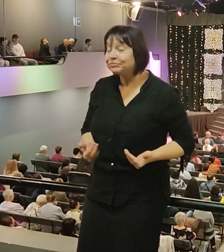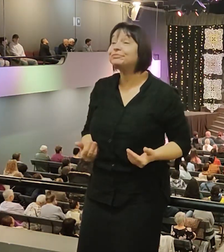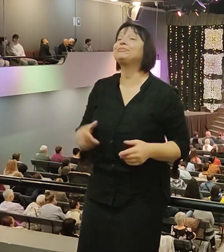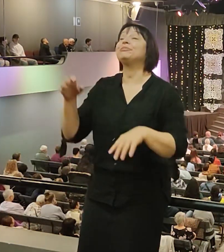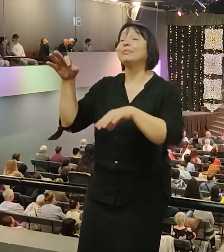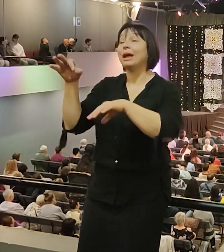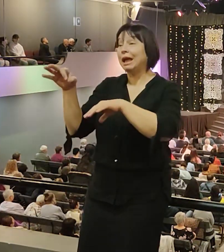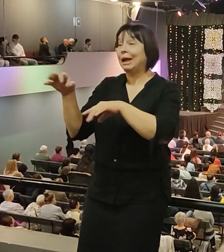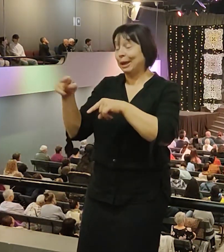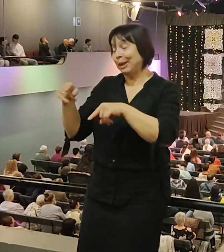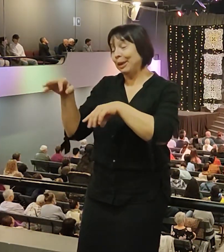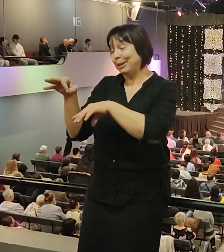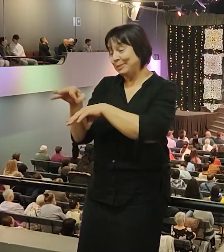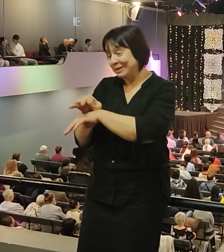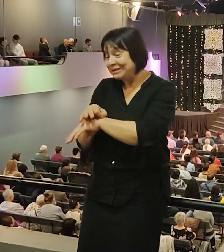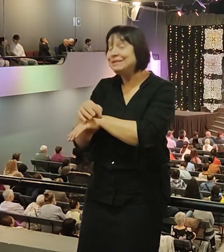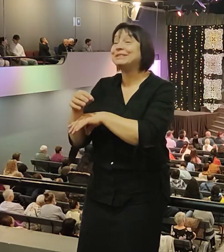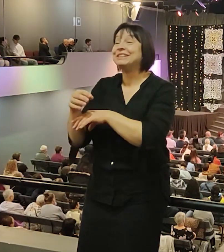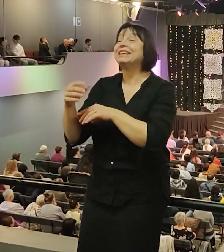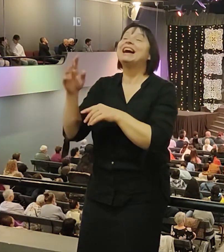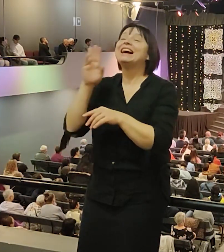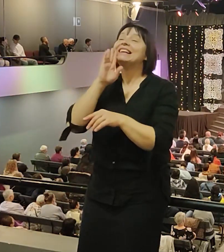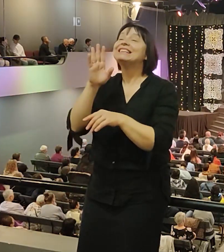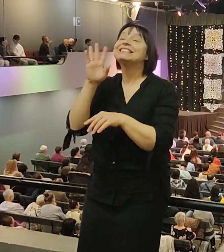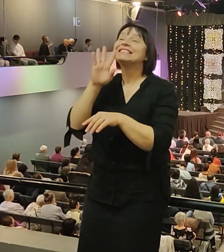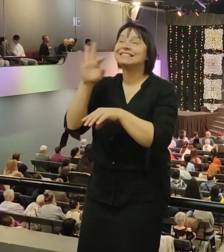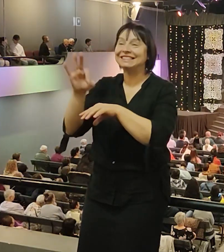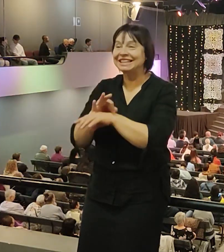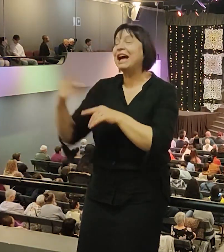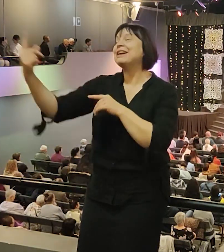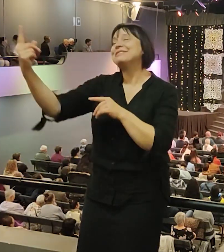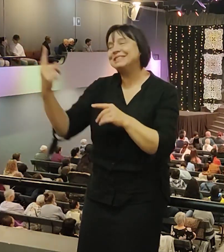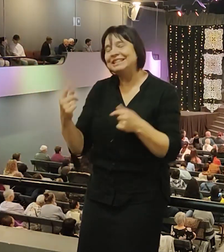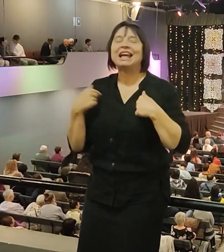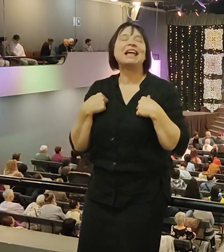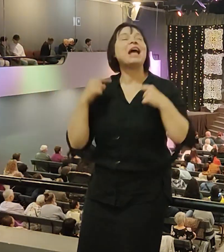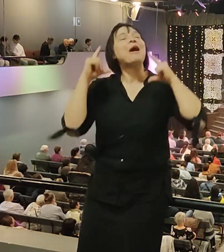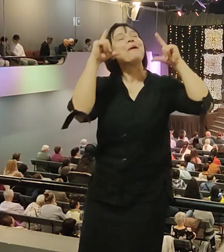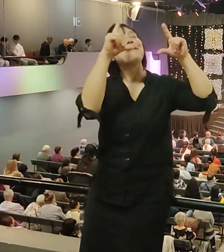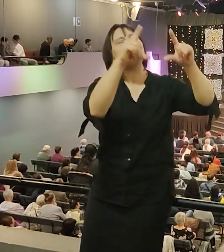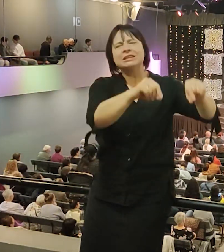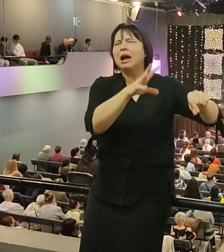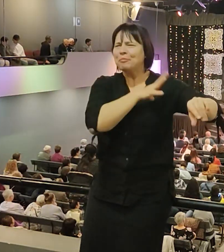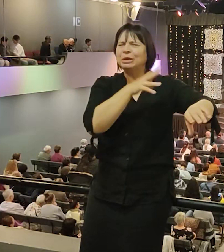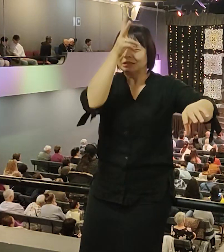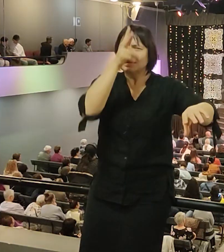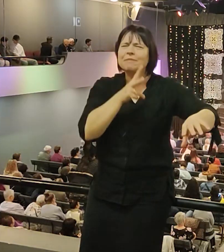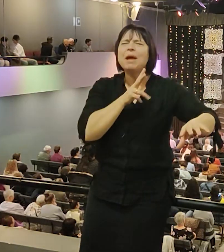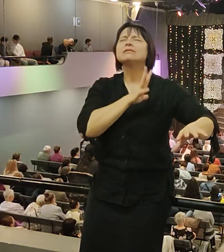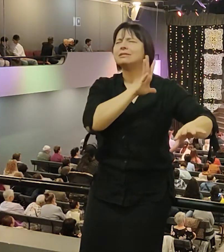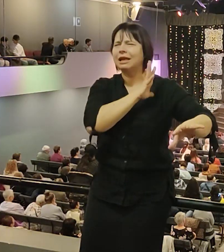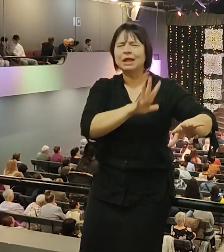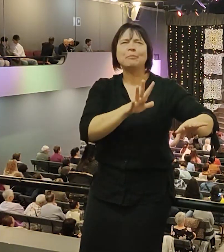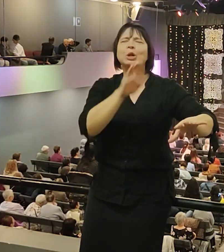бросается, обнимает. Я пододвинул ее, говорю, драгоценная, ты беременная? Она говорит, нет, все нормально. Я говорю, как так? Я вижу, у тебя